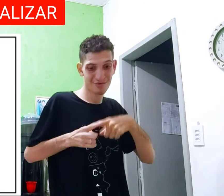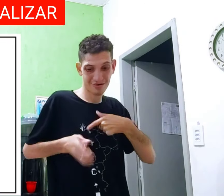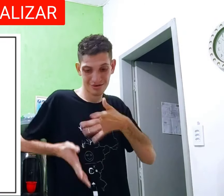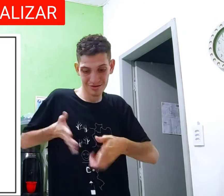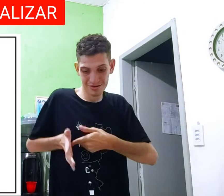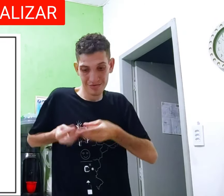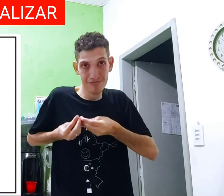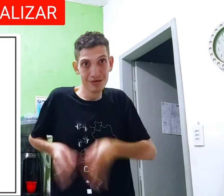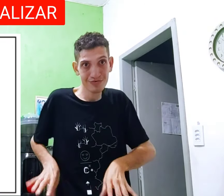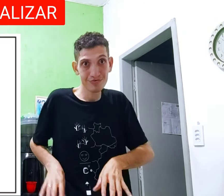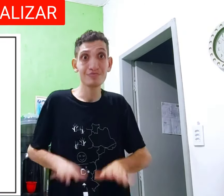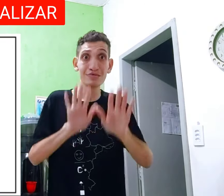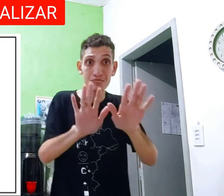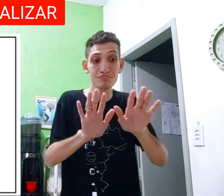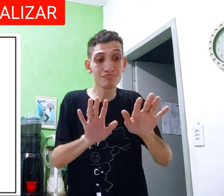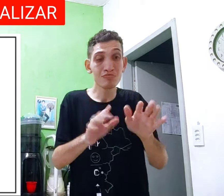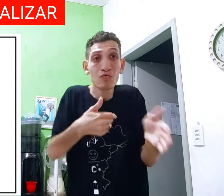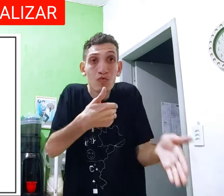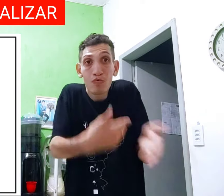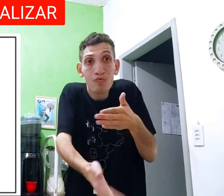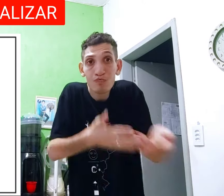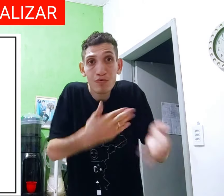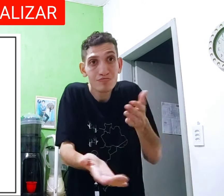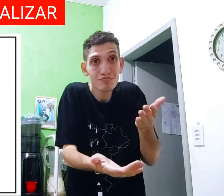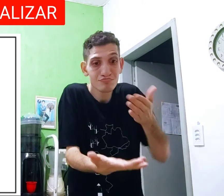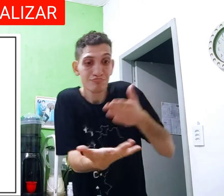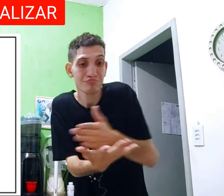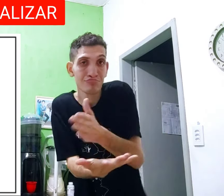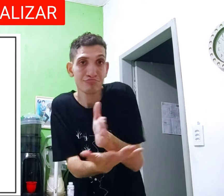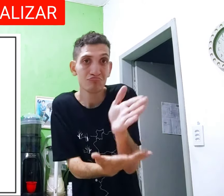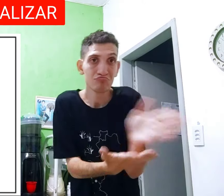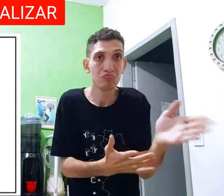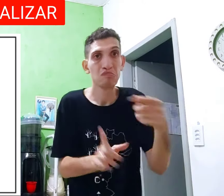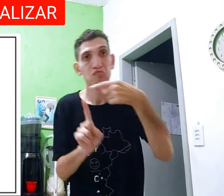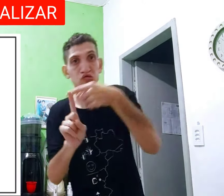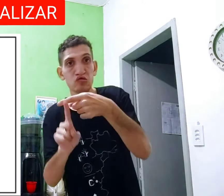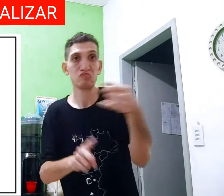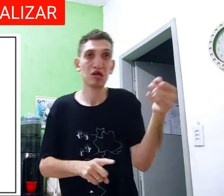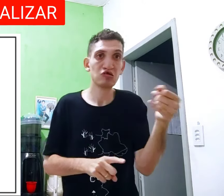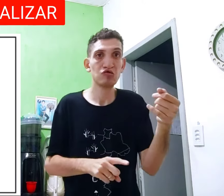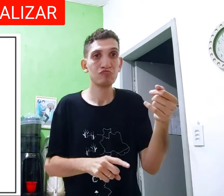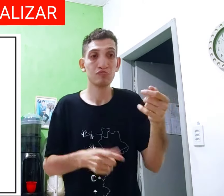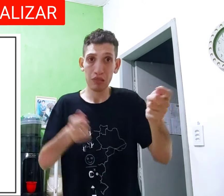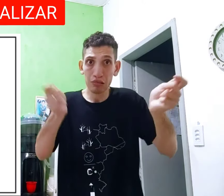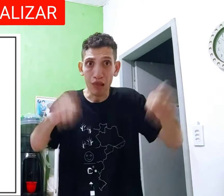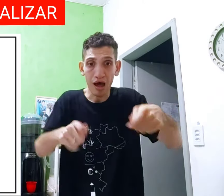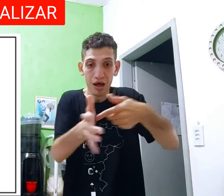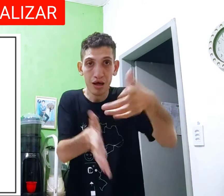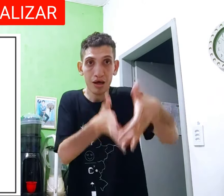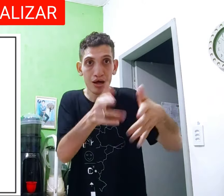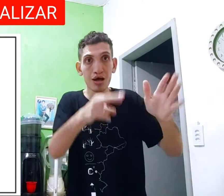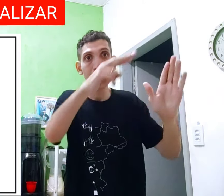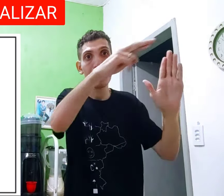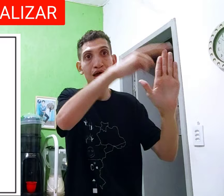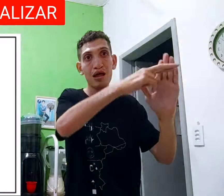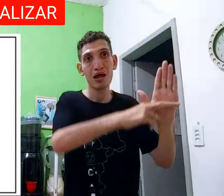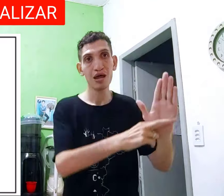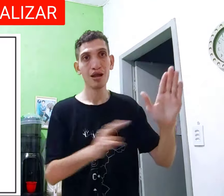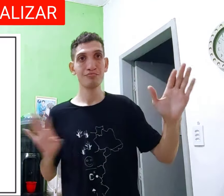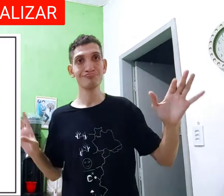isso foi ruim, olha, o natural foi desaparecendo, então, qualquer positivo negativo da palavra, você pode